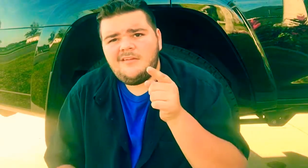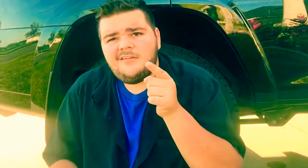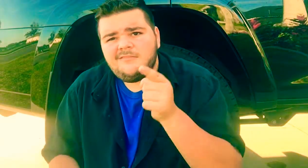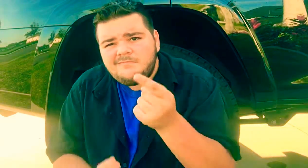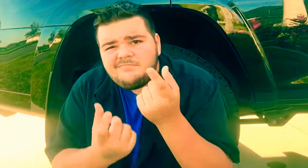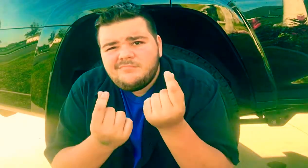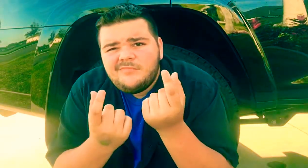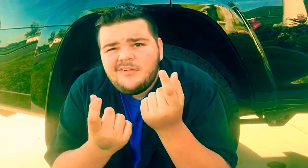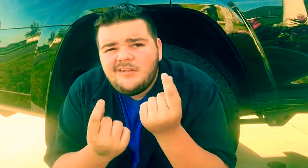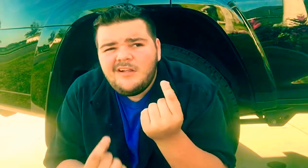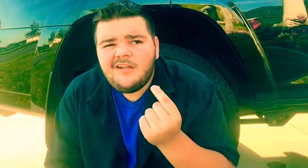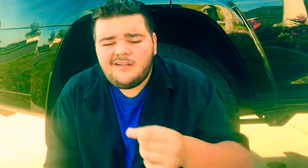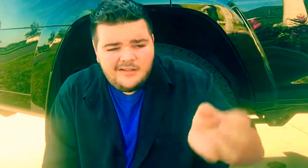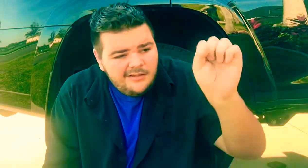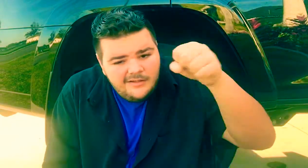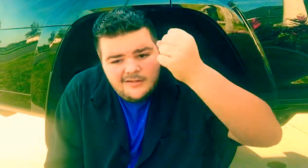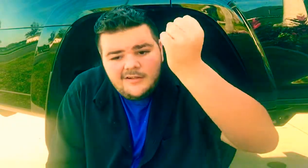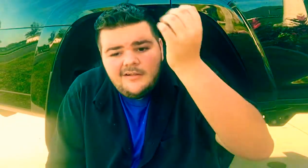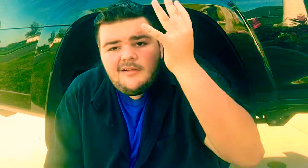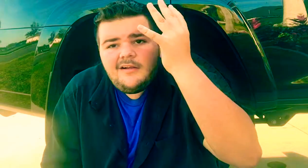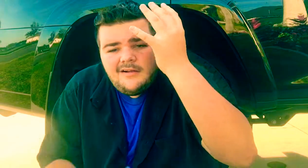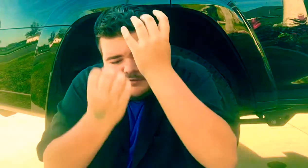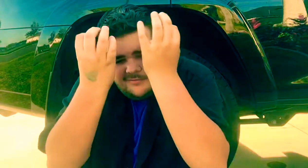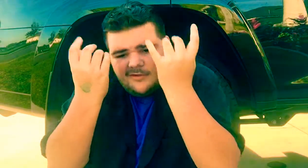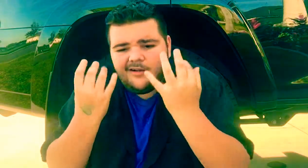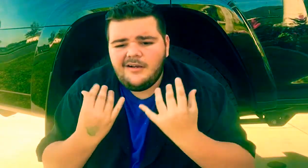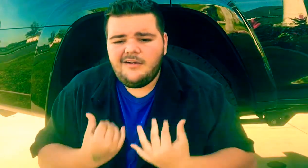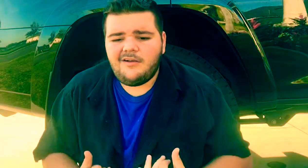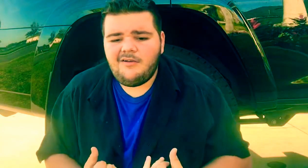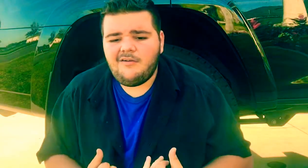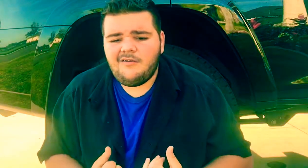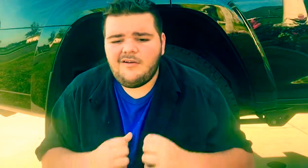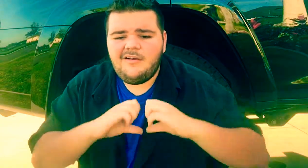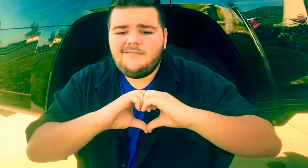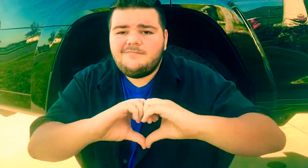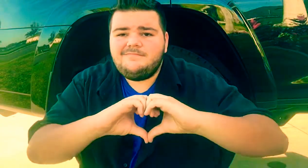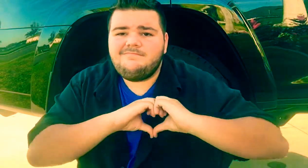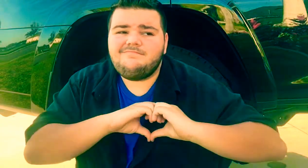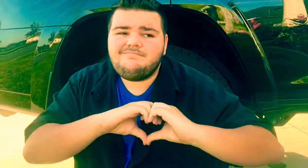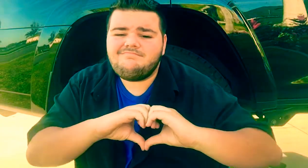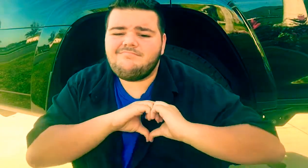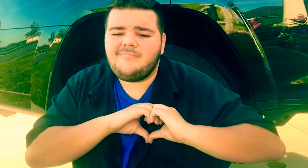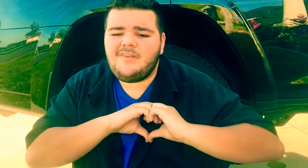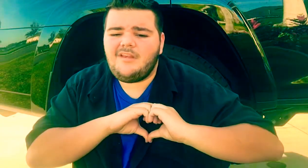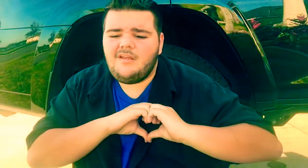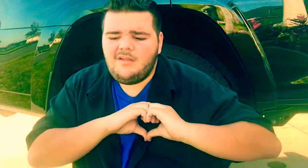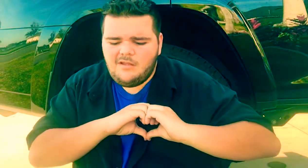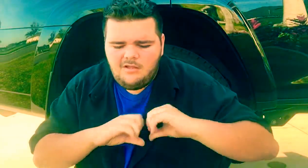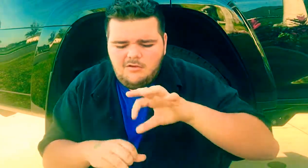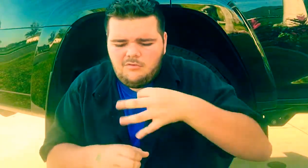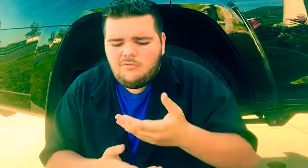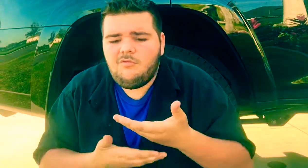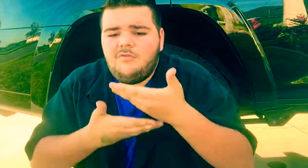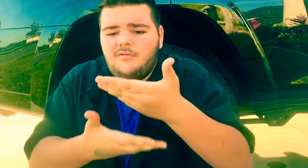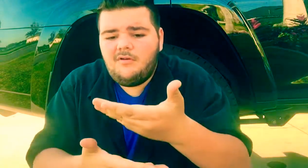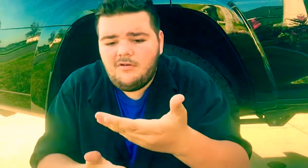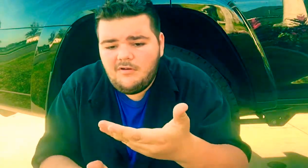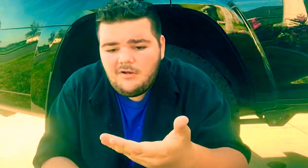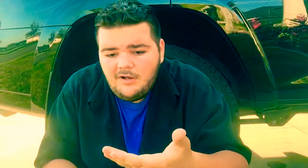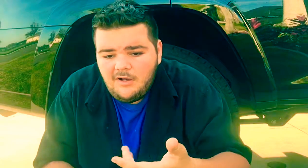君はこの僕を照らす太陽 君のために先から住まいそうもう